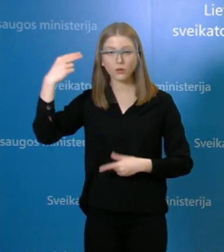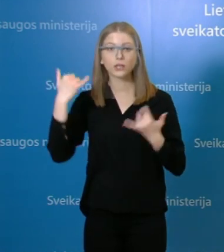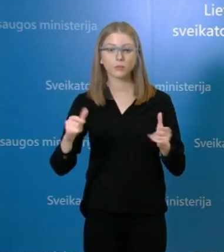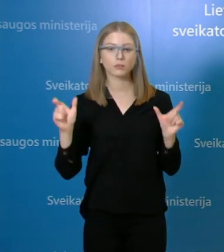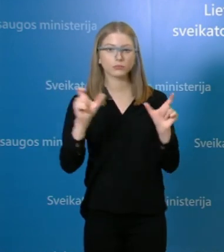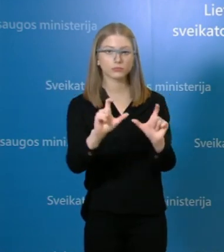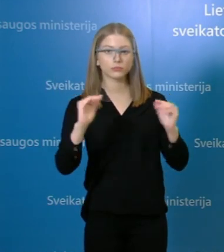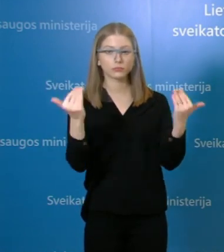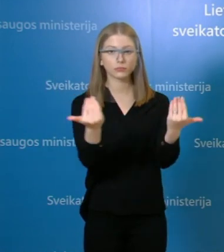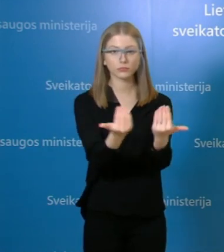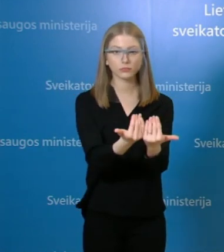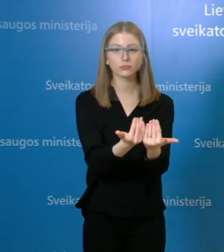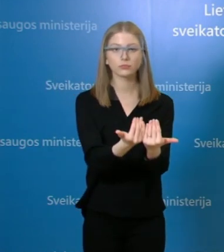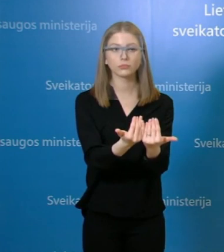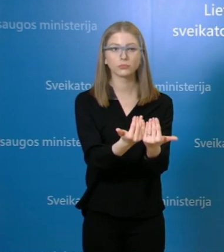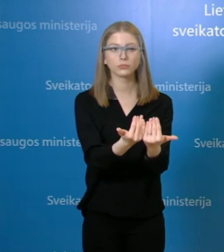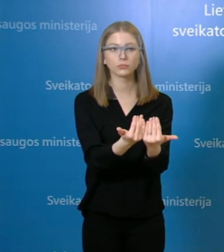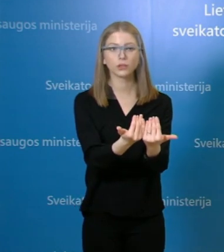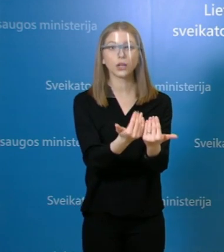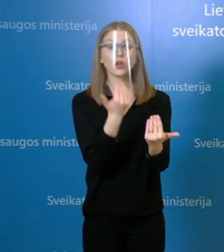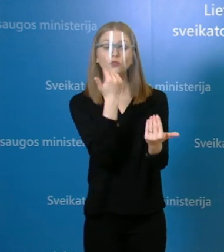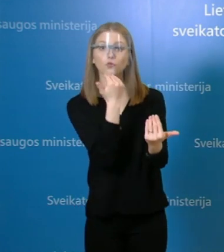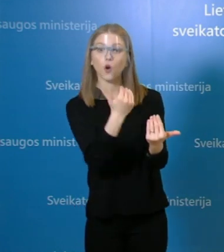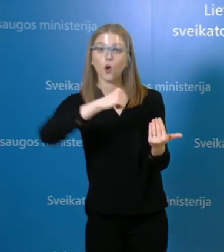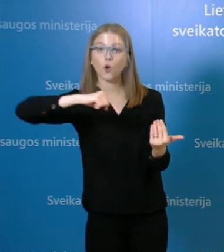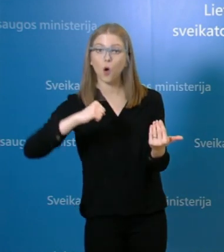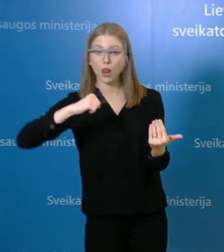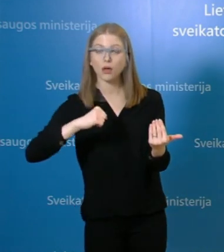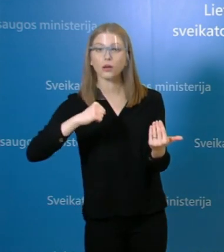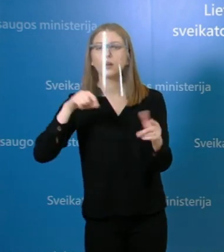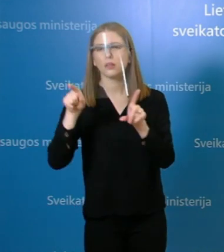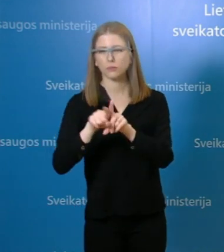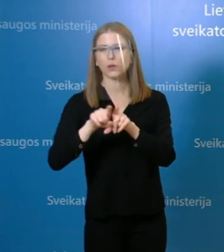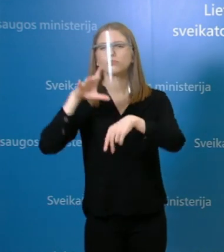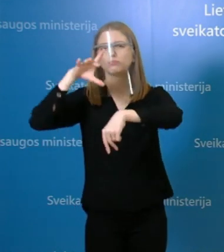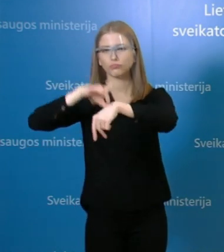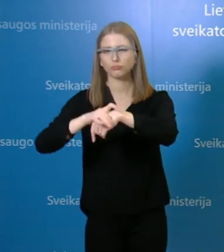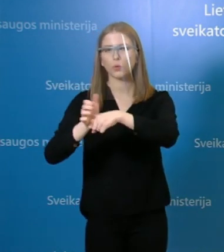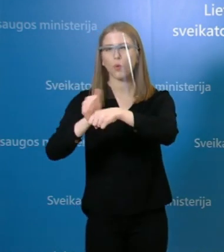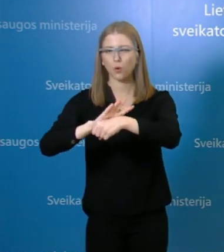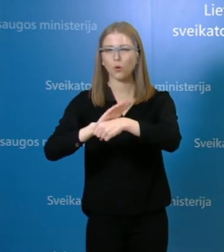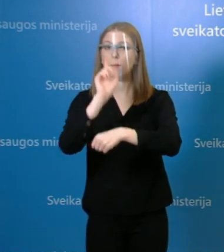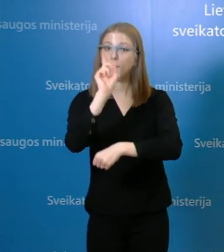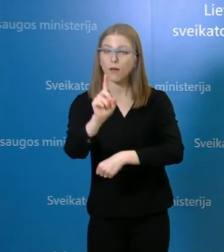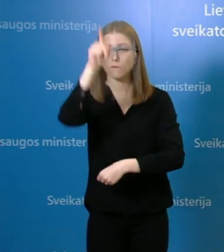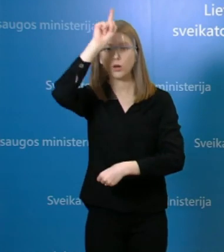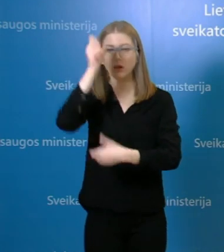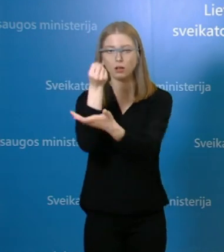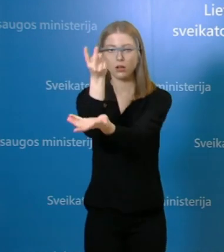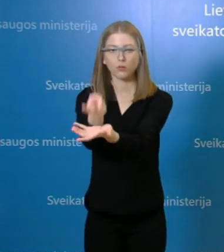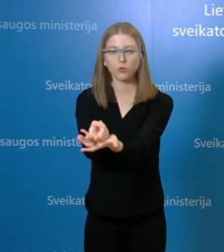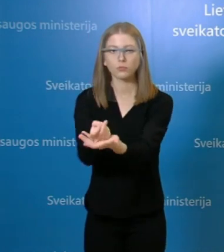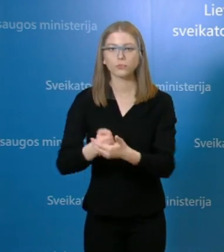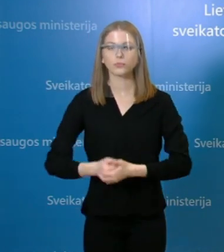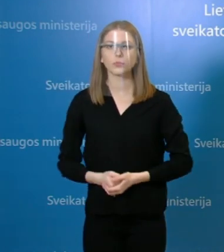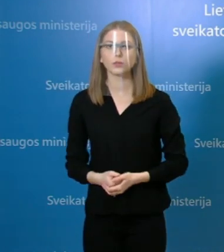ir taip pat susijęs atvejais, tai yra asmens kolegas, šiuo metu yra gydamas Vokietijos lygoninėje. 14 patvirtintų atveju, kaip ir